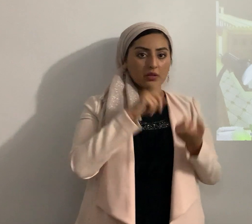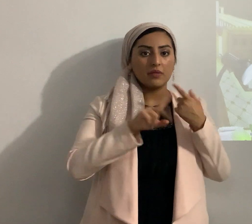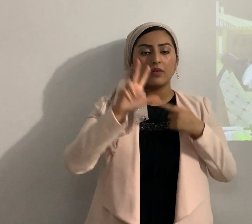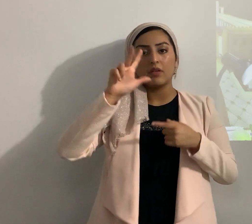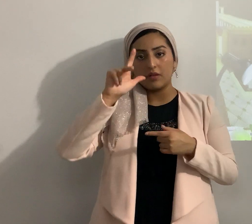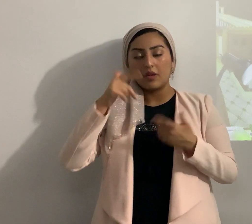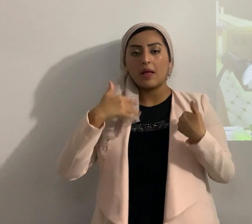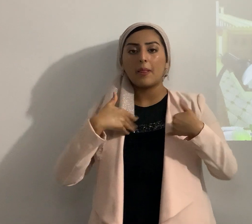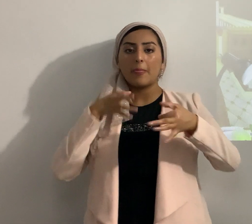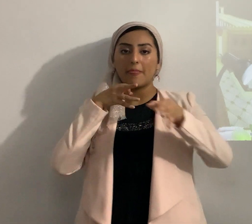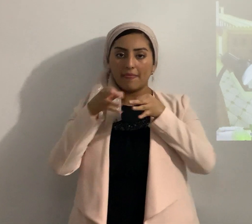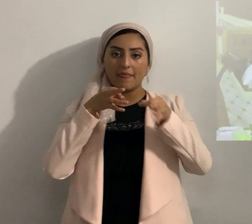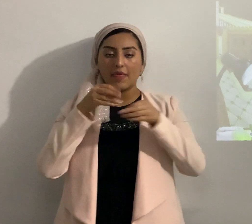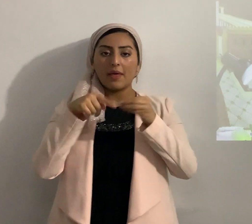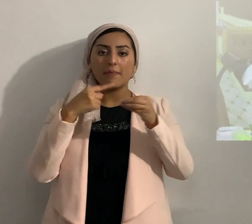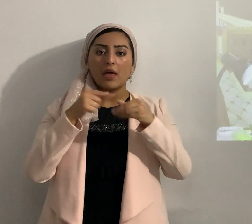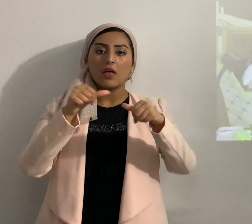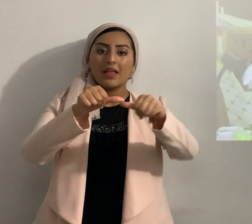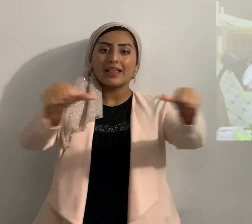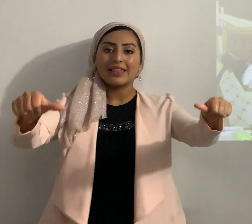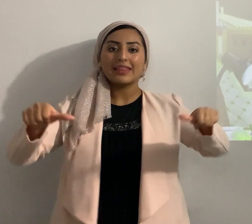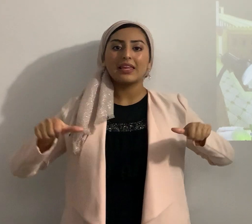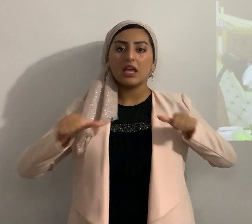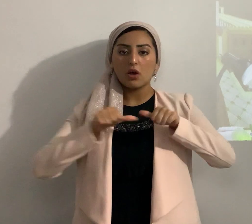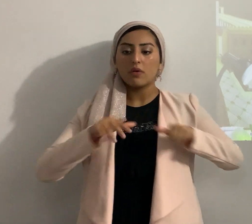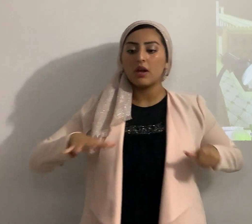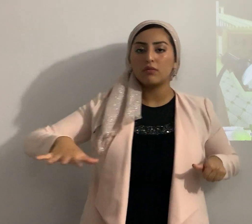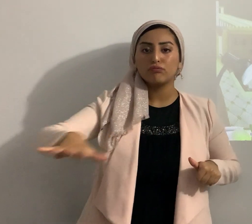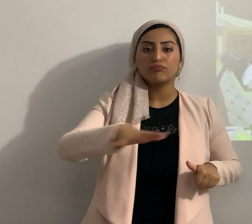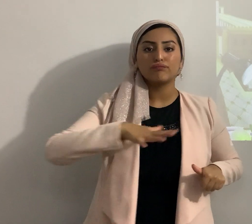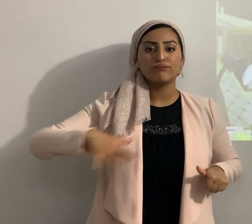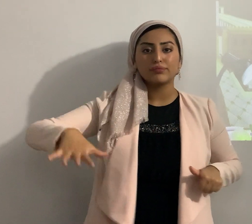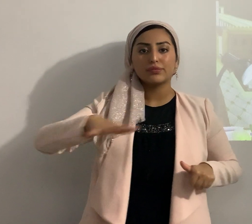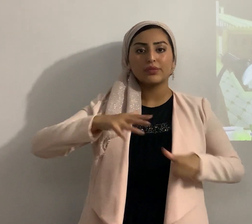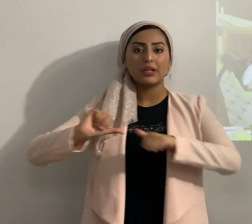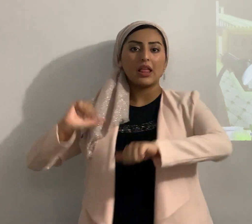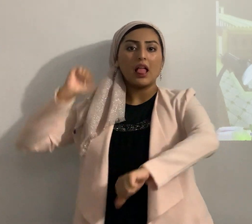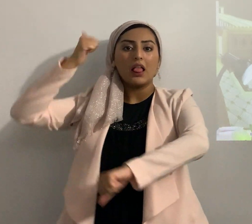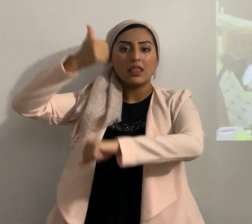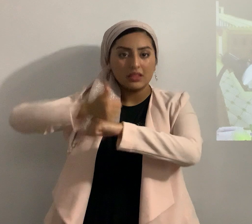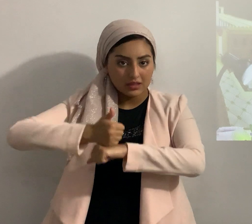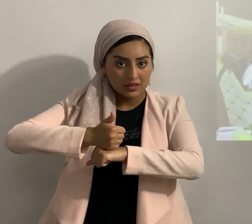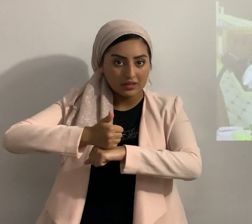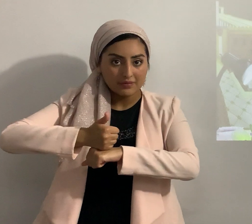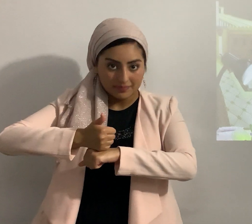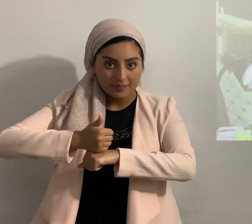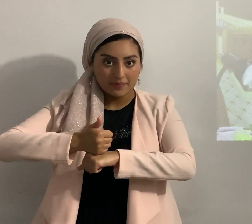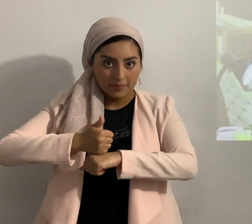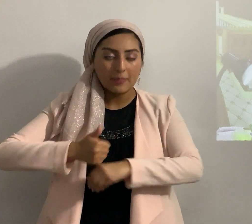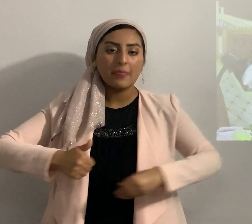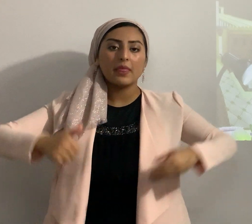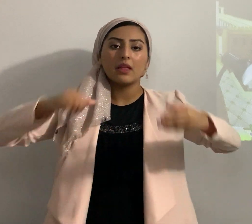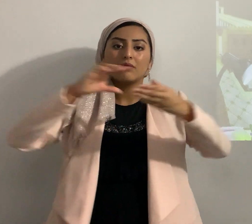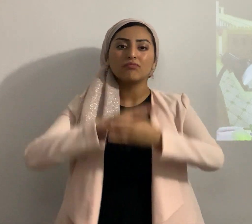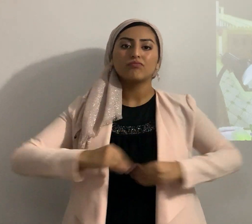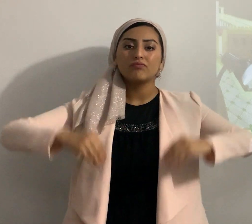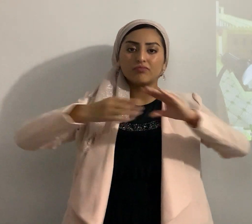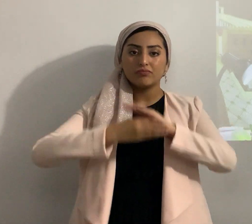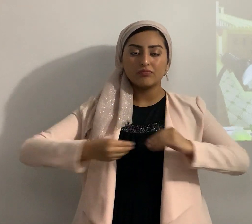descripción de las áreas geográficas conquistadas es una es una narración digamos y ya en el